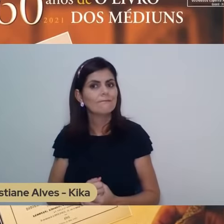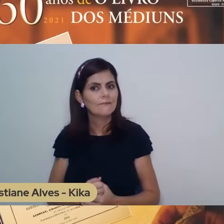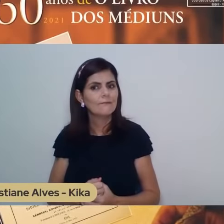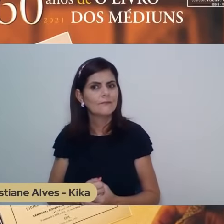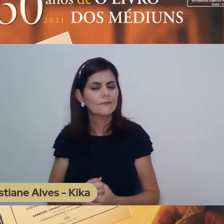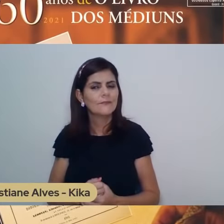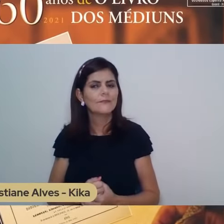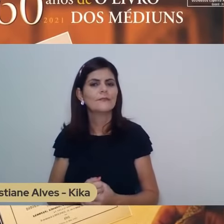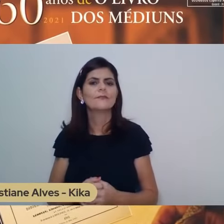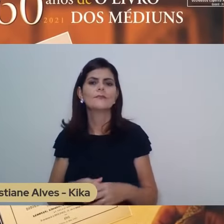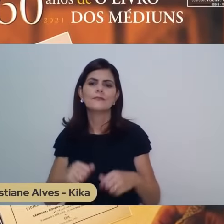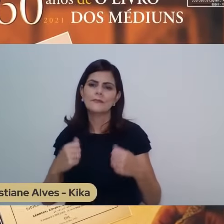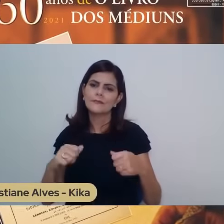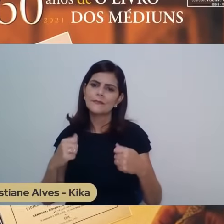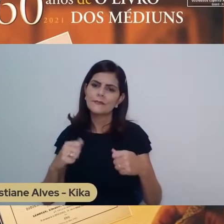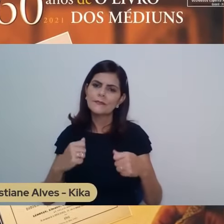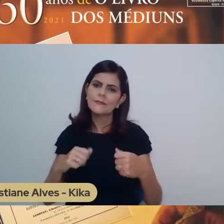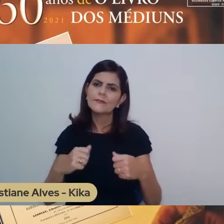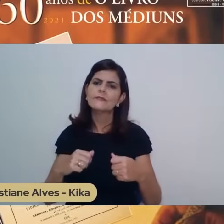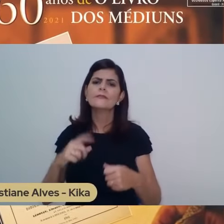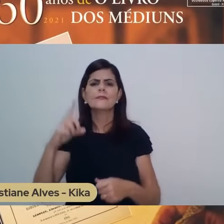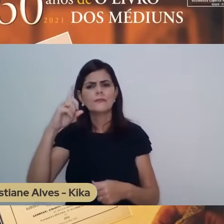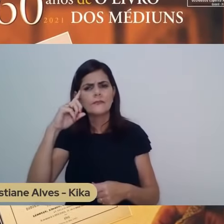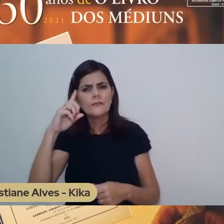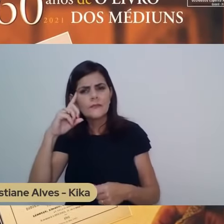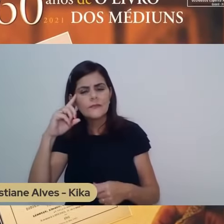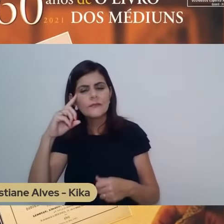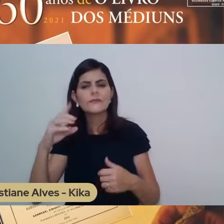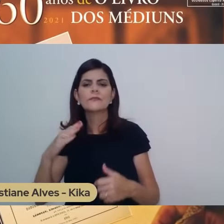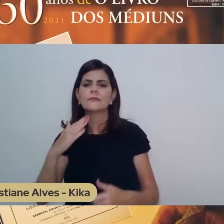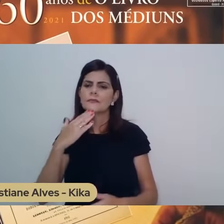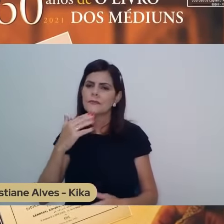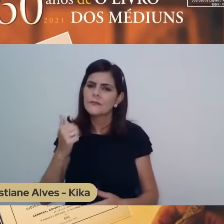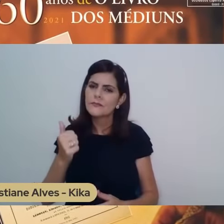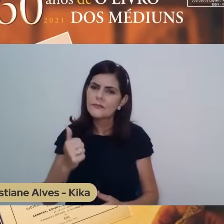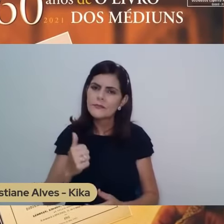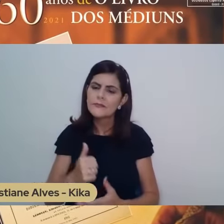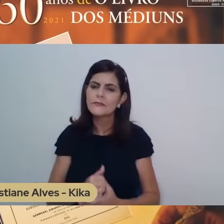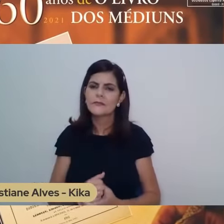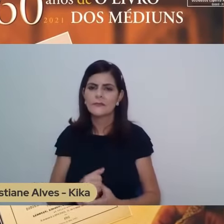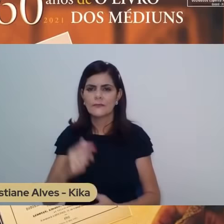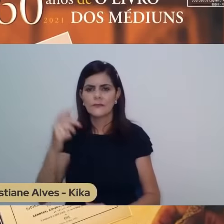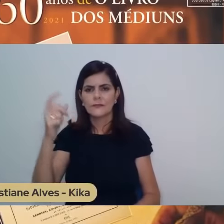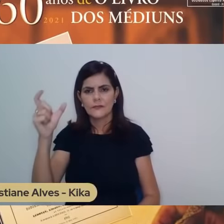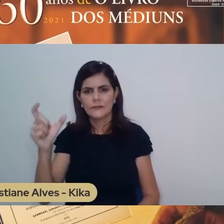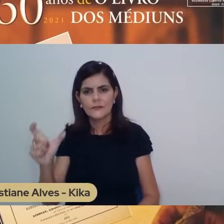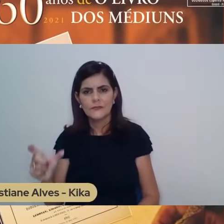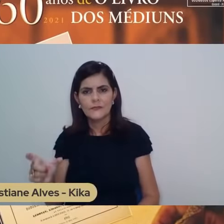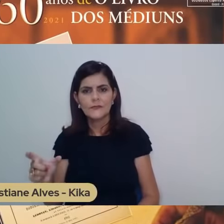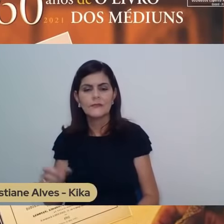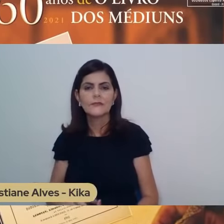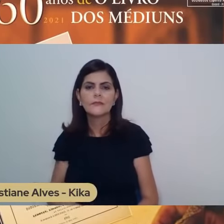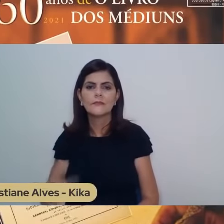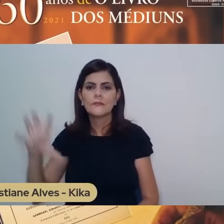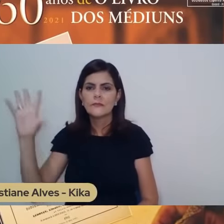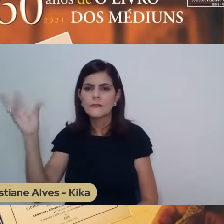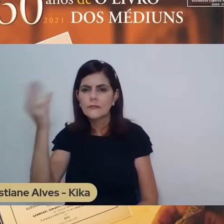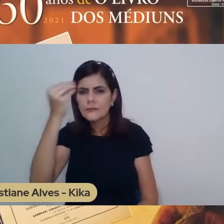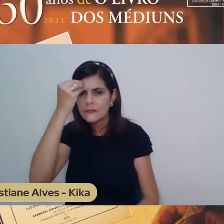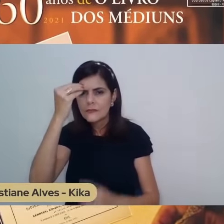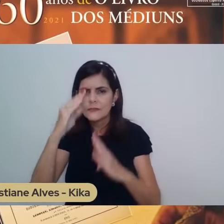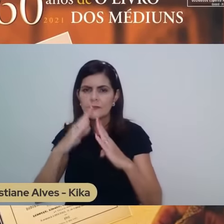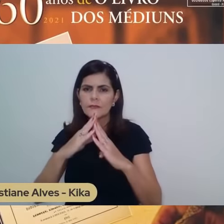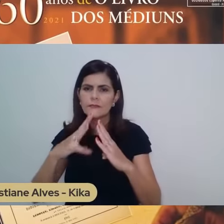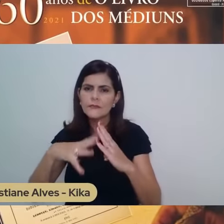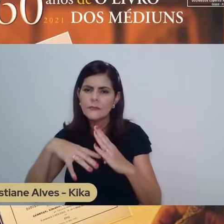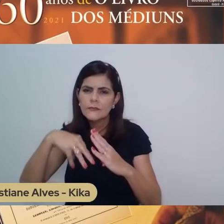exercício para a humildade, para a minha paciência, para a minha serenidade. Então, o médium que está lá na Casa Espírita, no Grupo Mediuno,